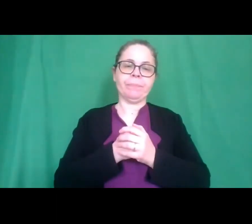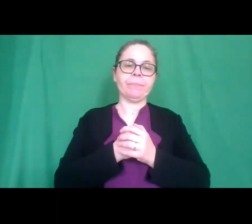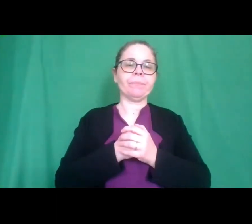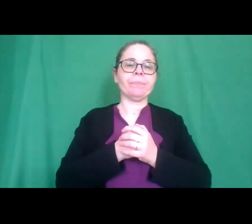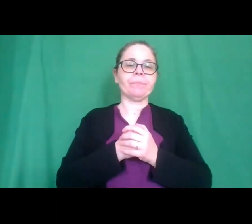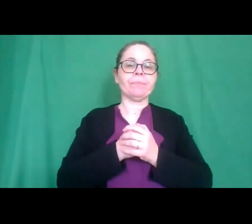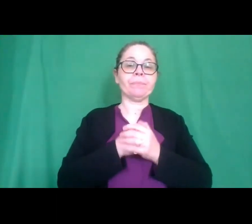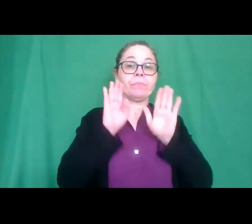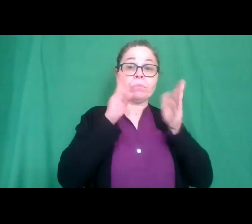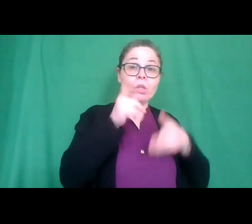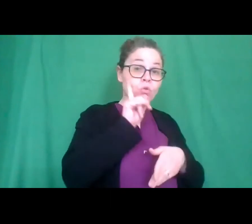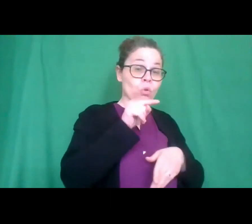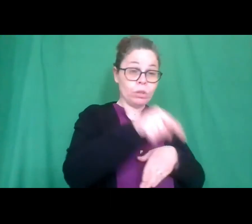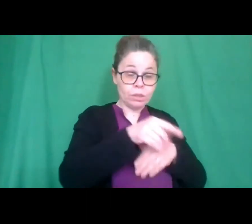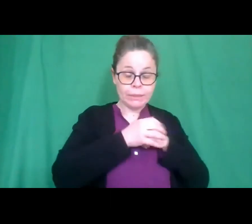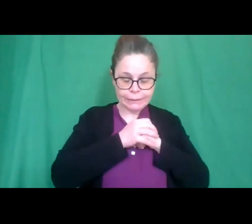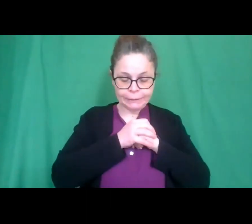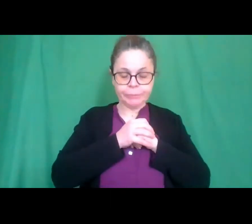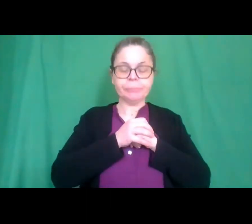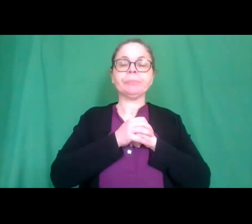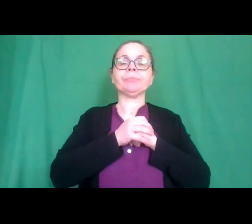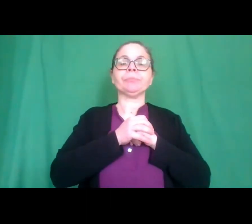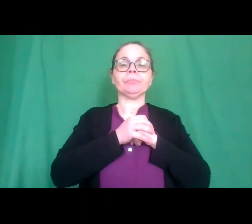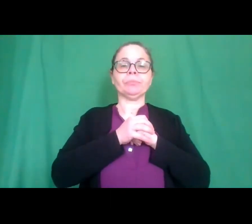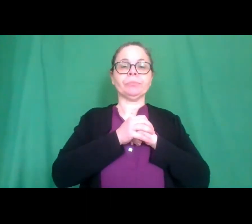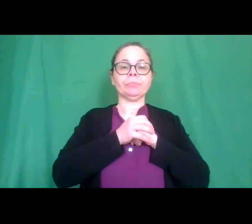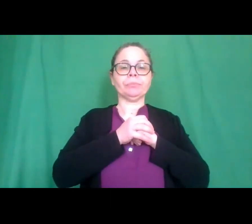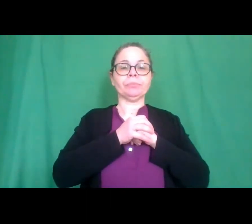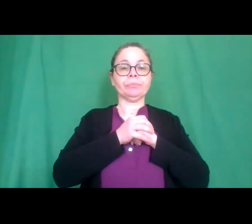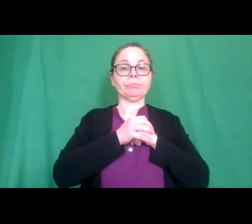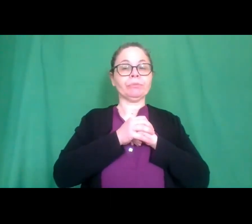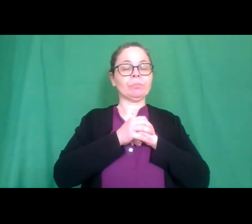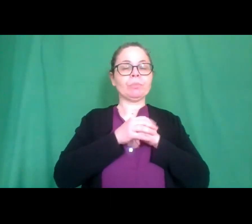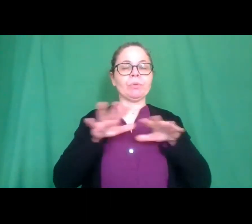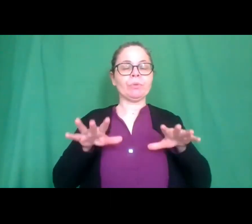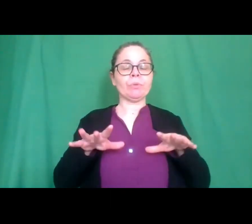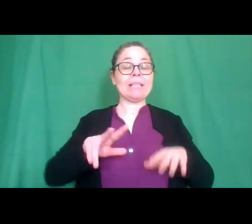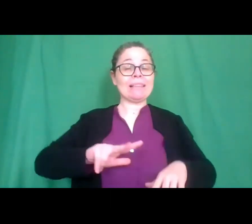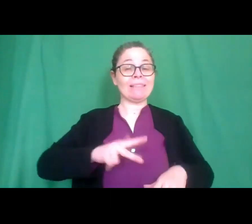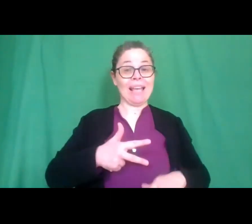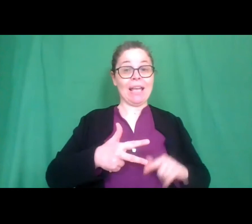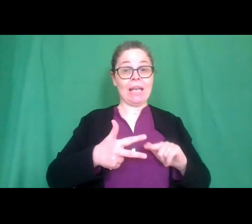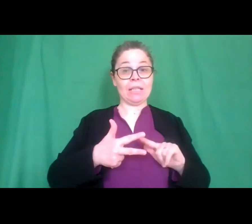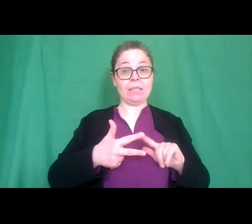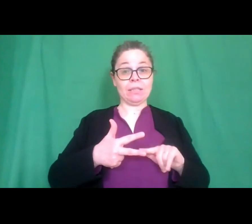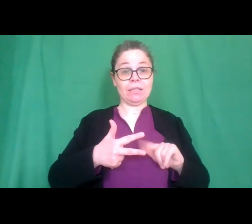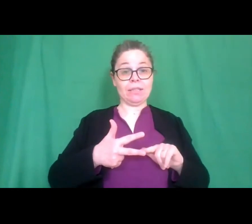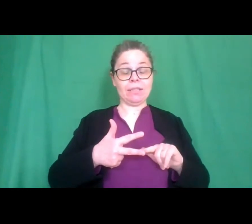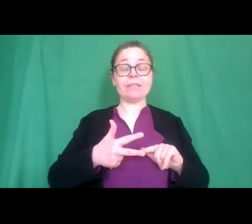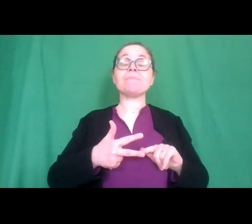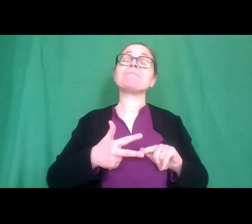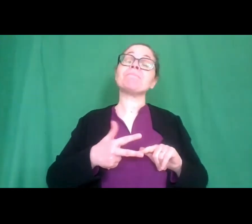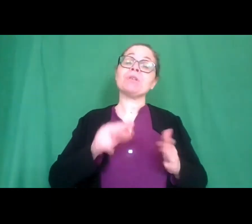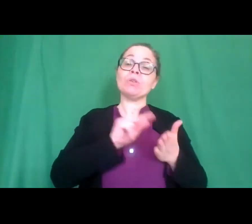la sezione sordi quindi le scuole medie sordi partiamo sempre dal terzo classificato scuola